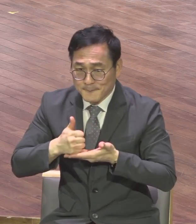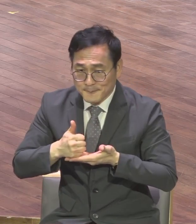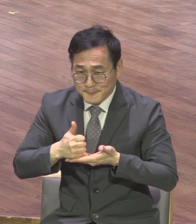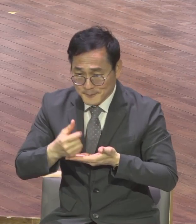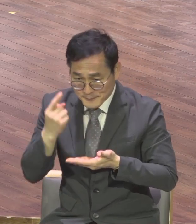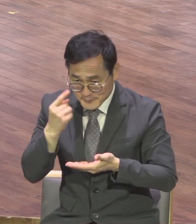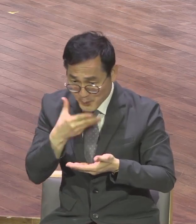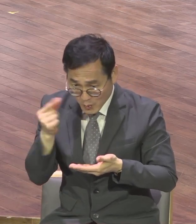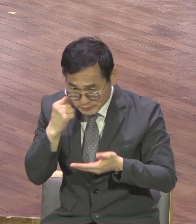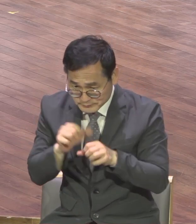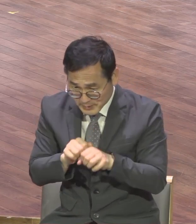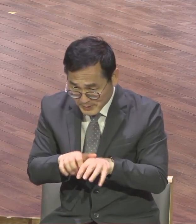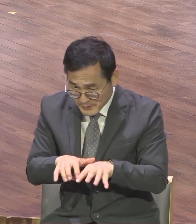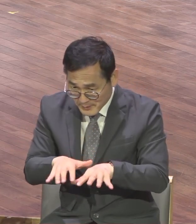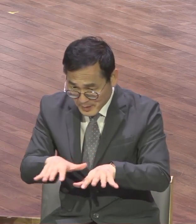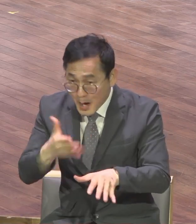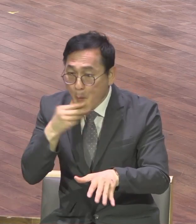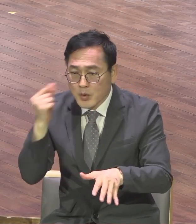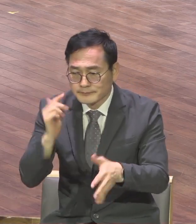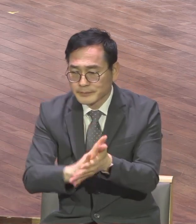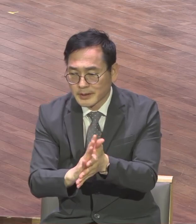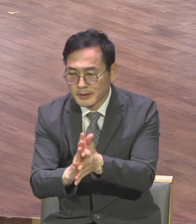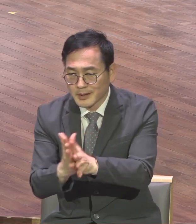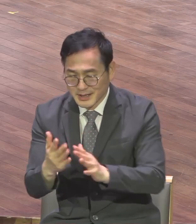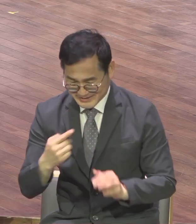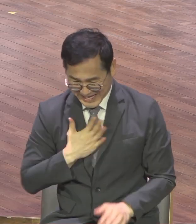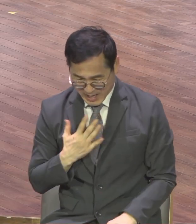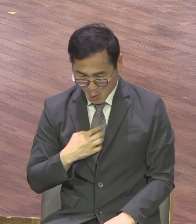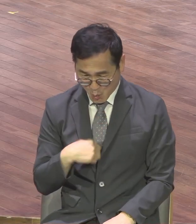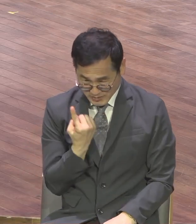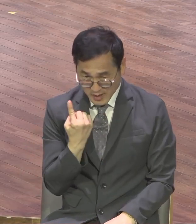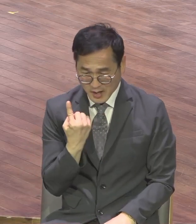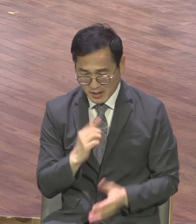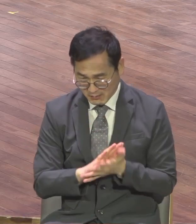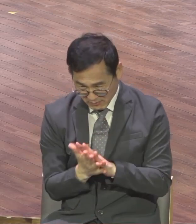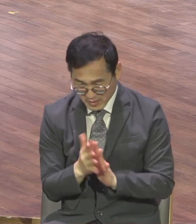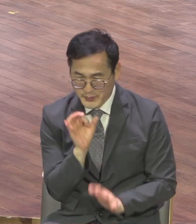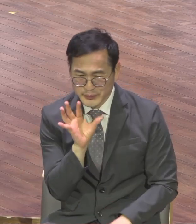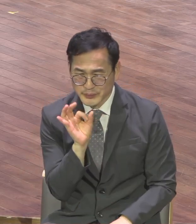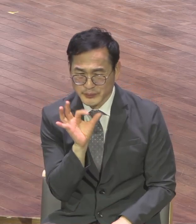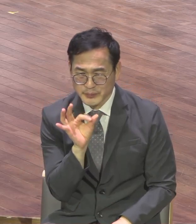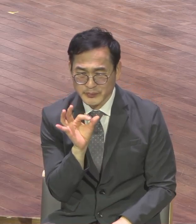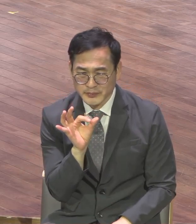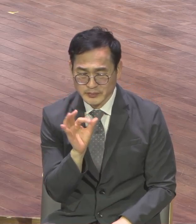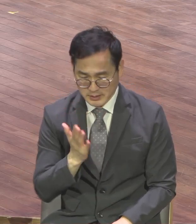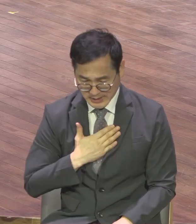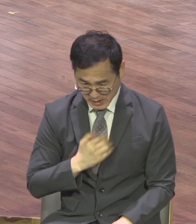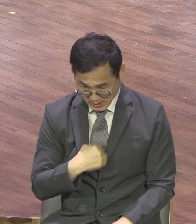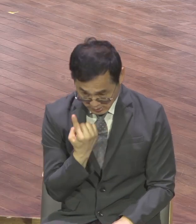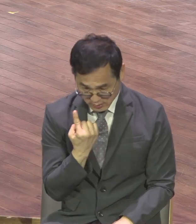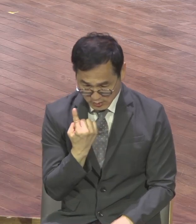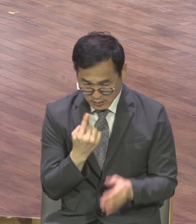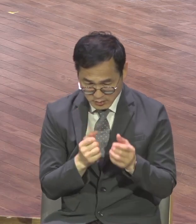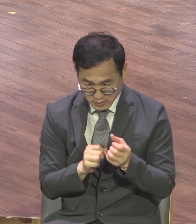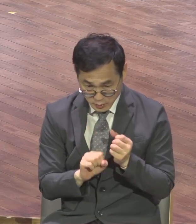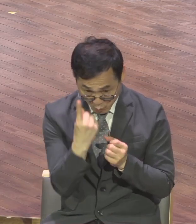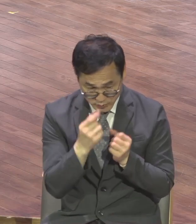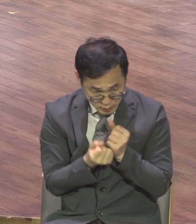우리에게까지 임했다는 사실입니다 우리가 우리에게 보금이 아니겠으면 우리가 구원 못 받으면 어떻게